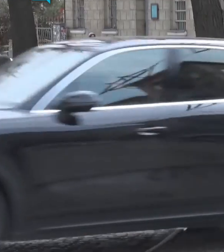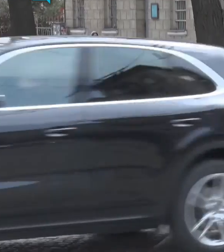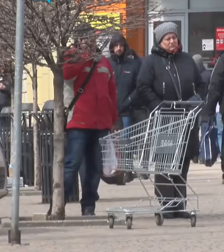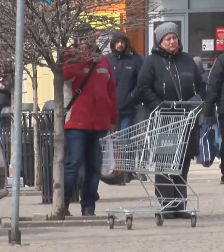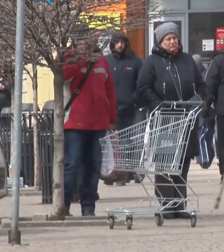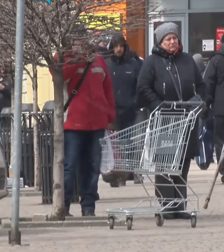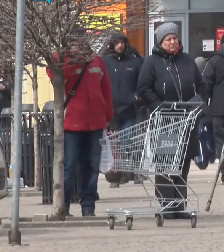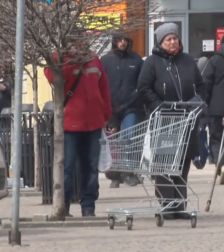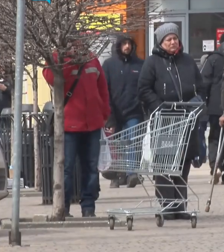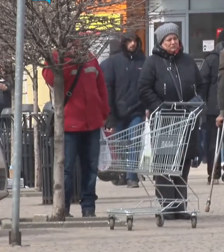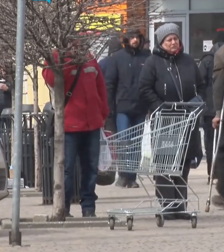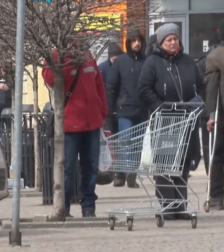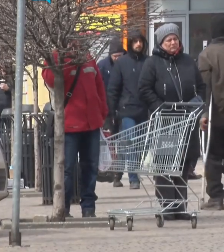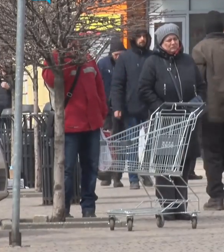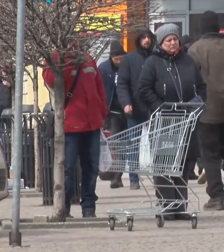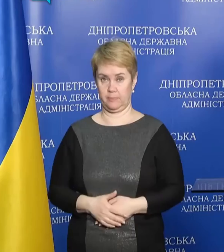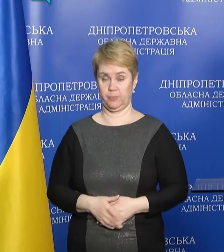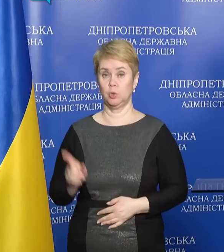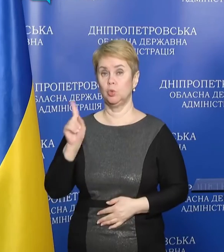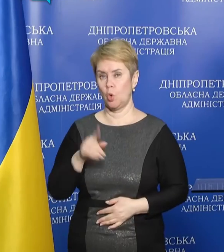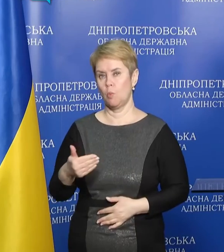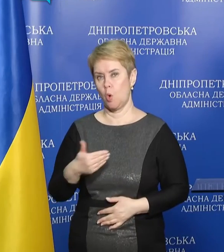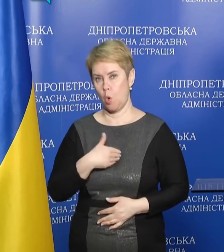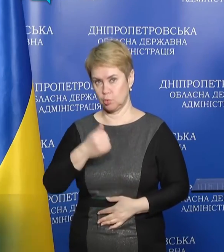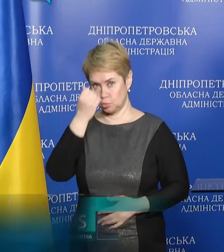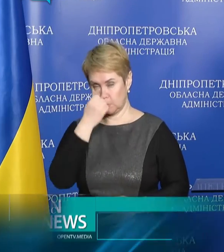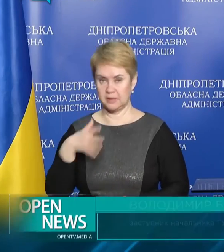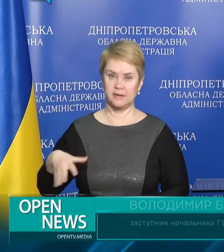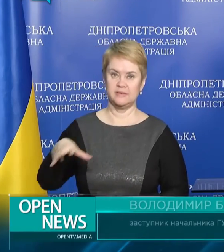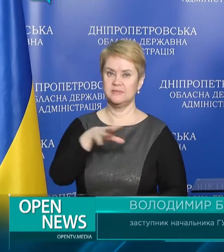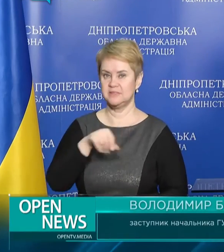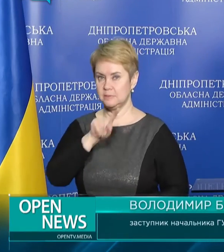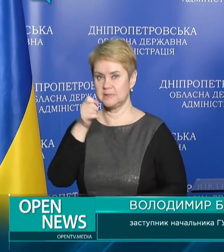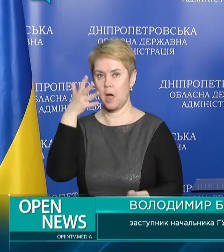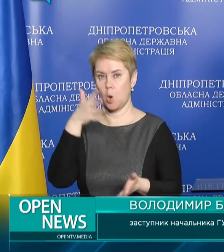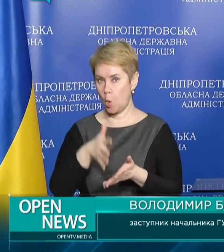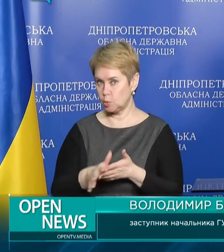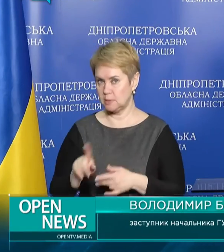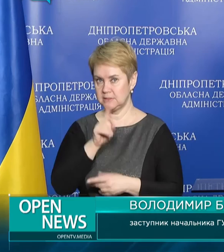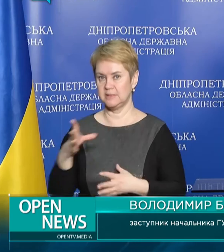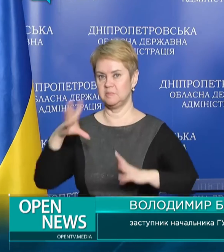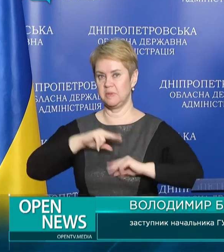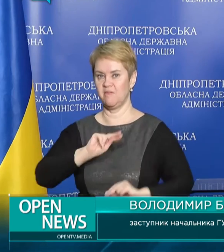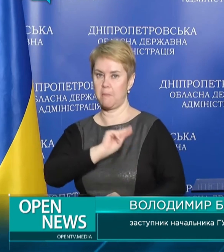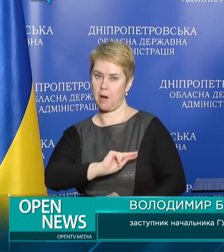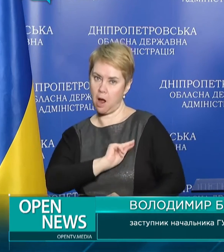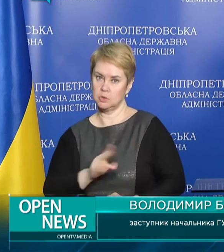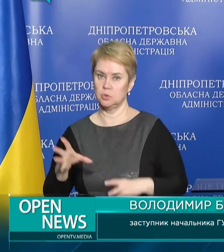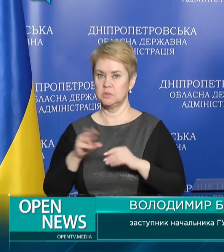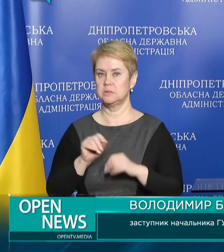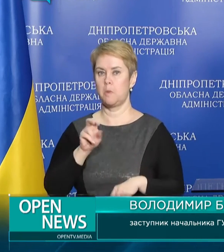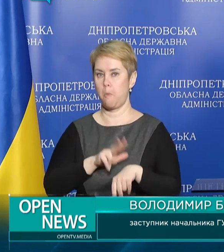не втрачати пильності. Хочу подякувати всім за розуміння, за співпрацю з поліцією,